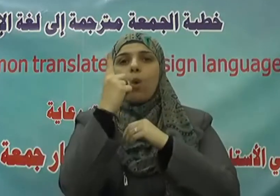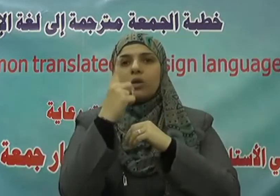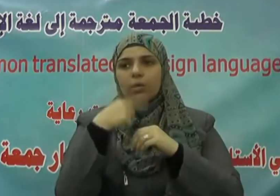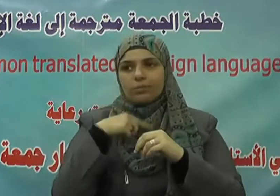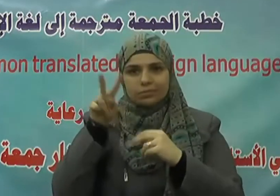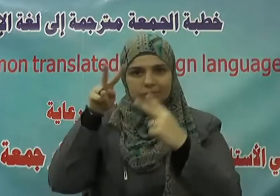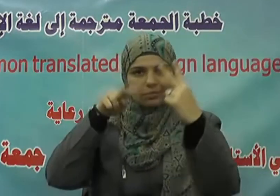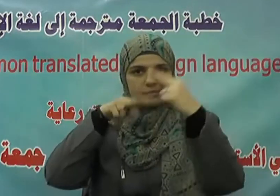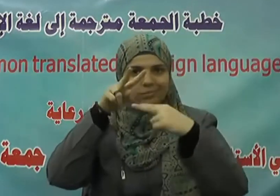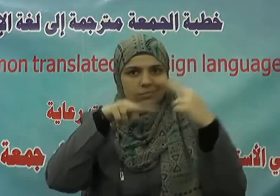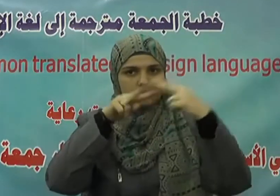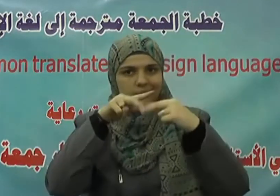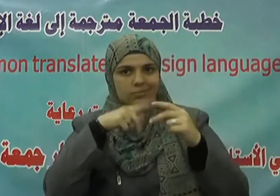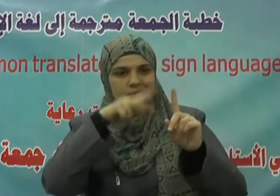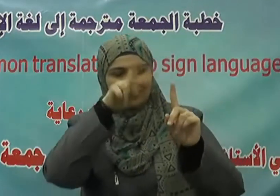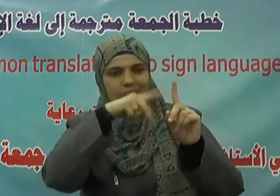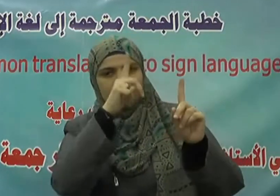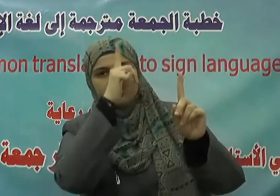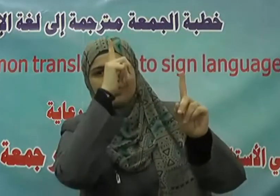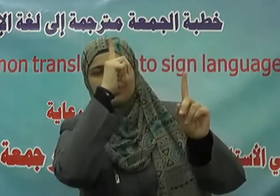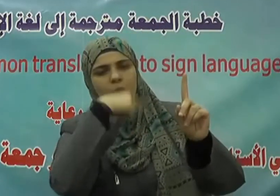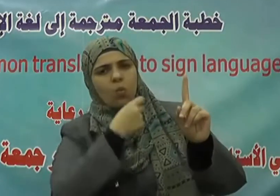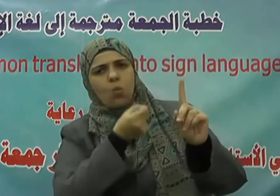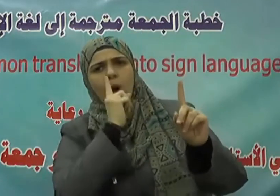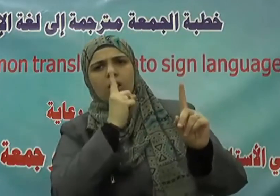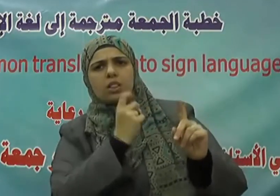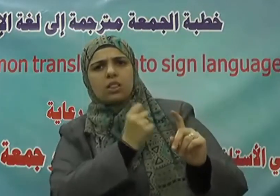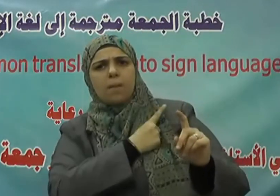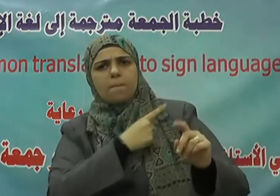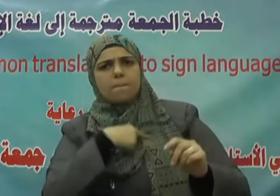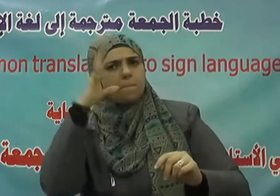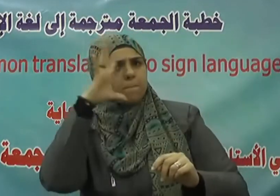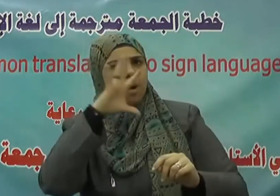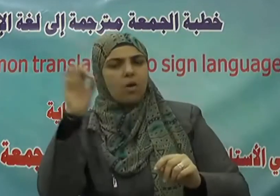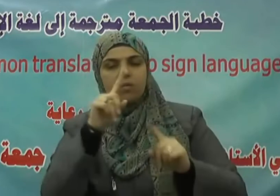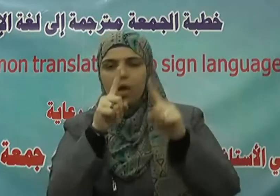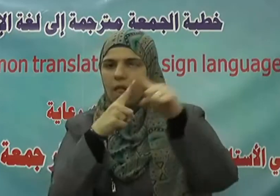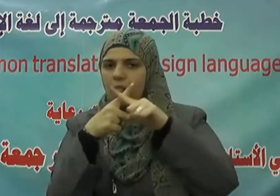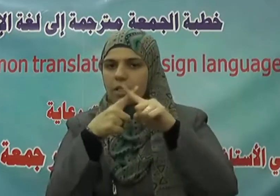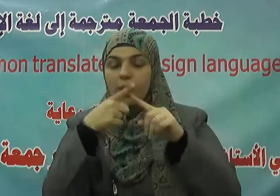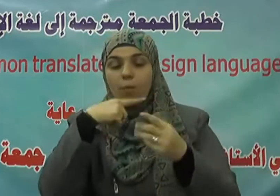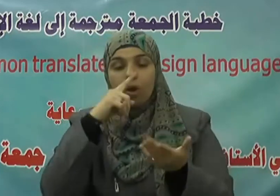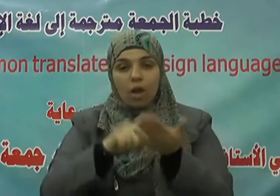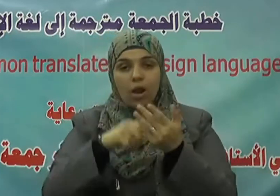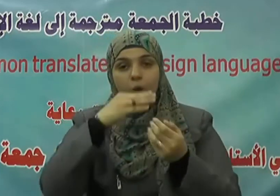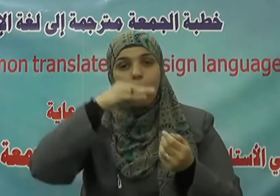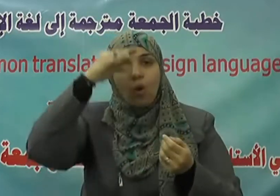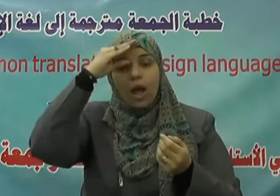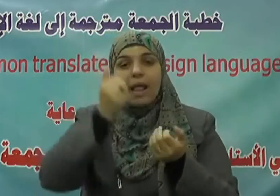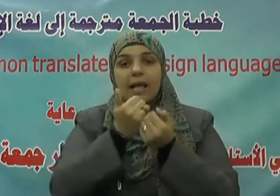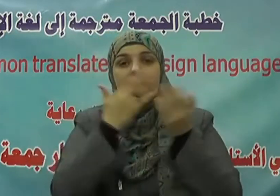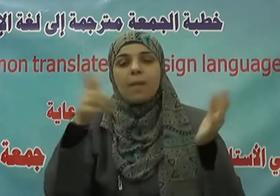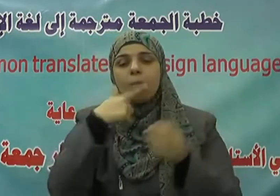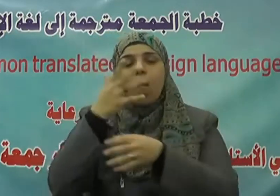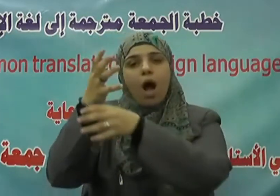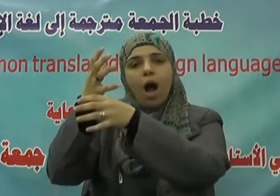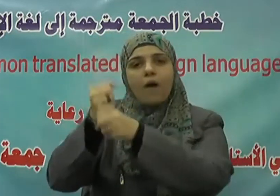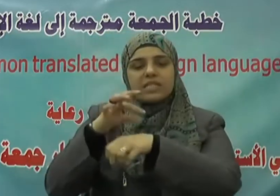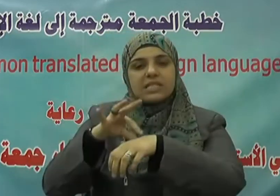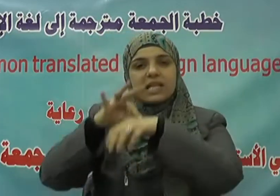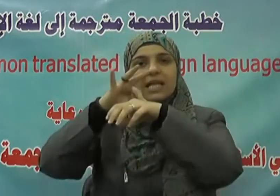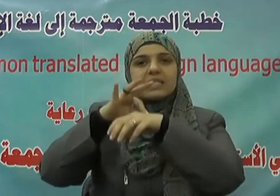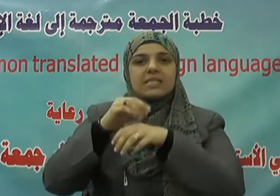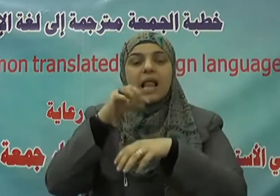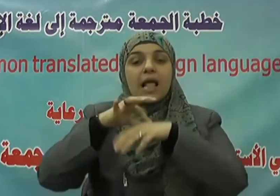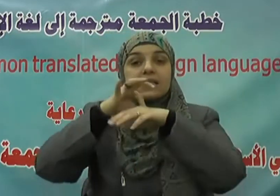والاستعلائية حيث إن القرآن الكريم قد حفظ الجنس البشري كرامته